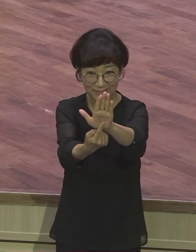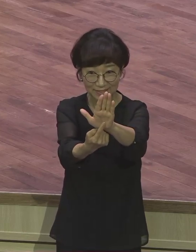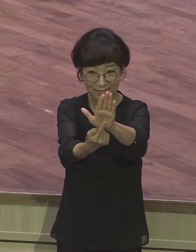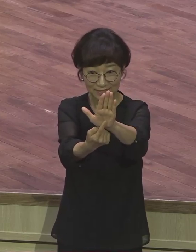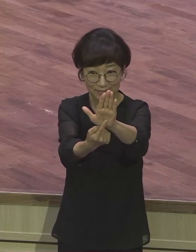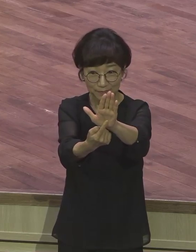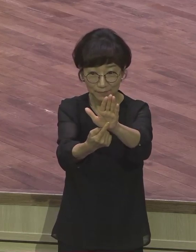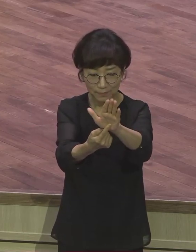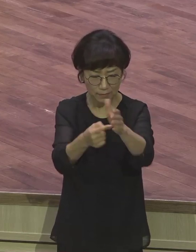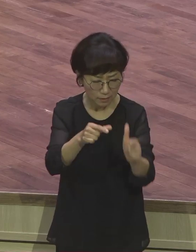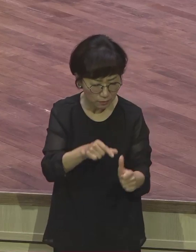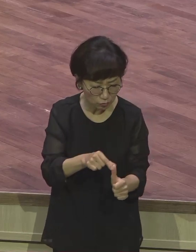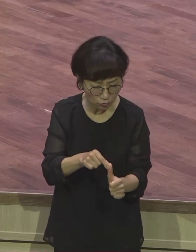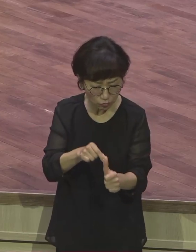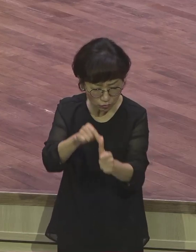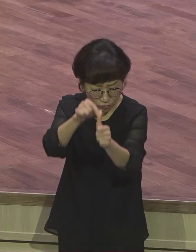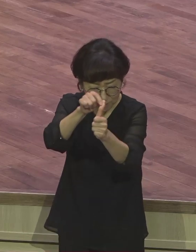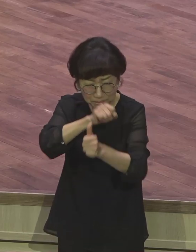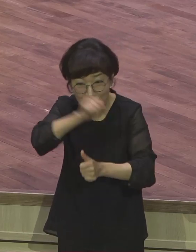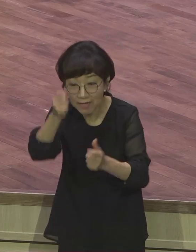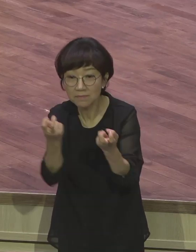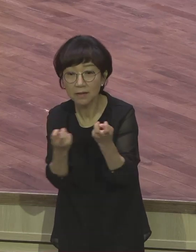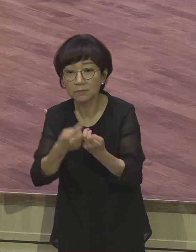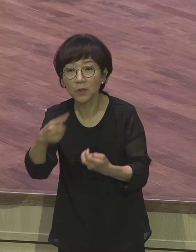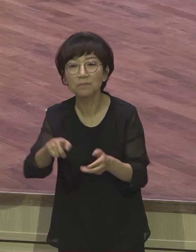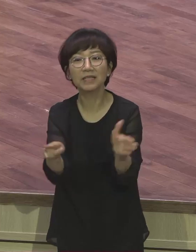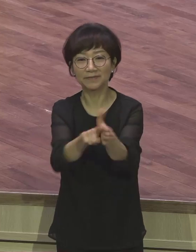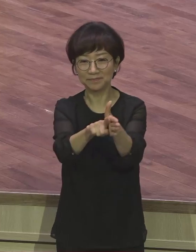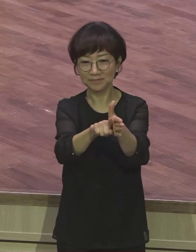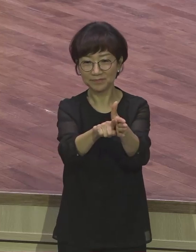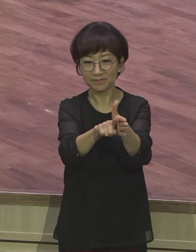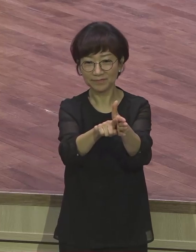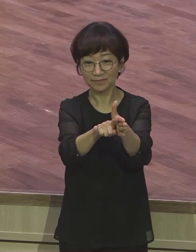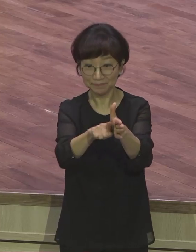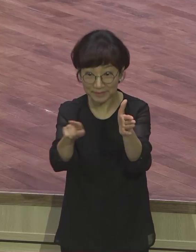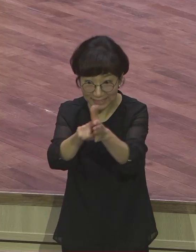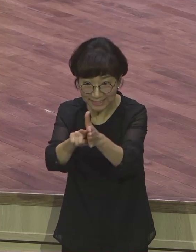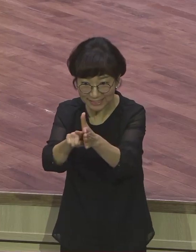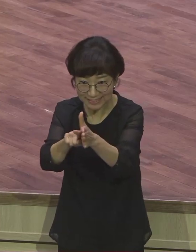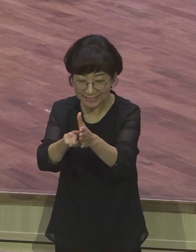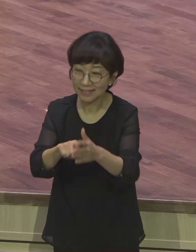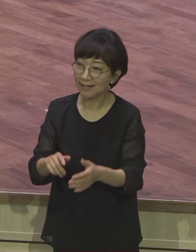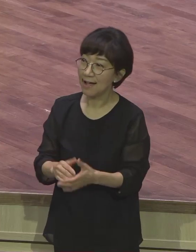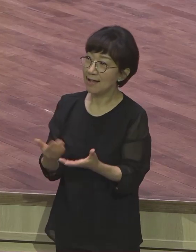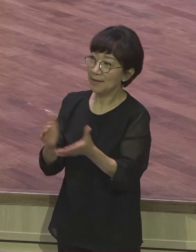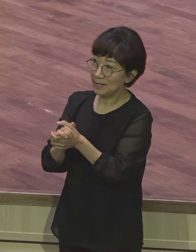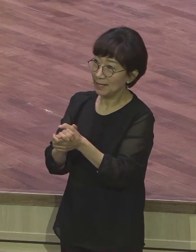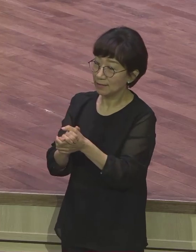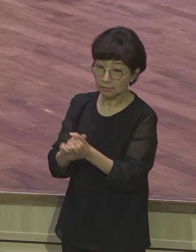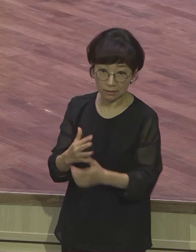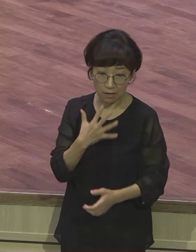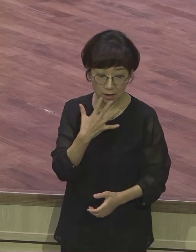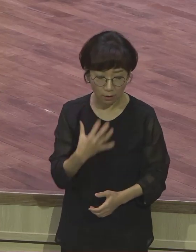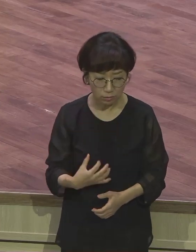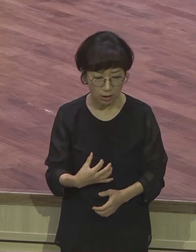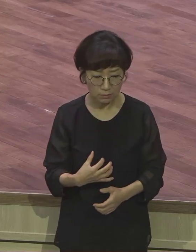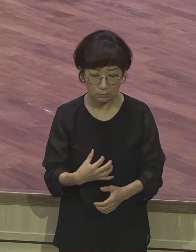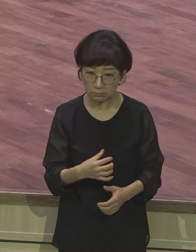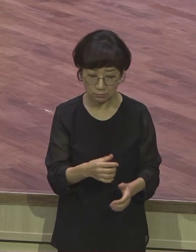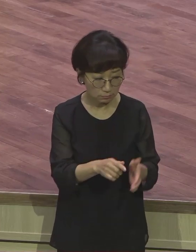생각으로 받는 게 아니에요. 느낌이 아니에요. 이 사실을 그대로 아브라함이 믿음으로 히브리 11장